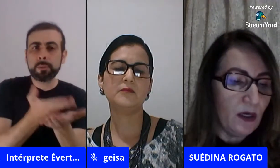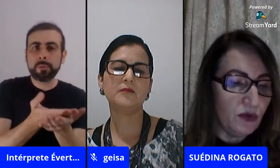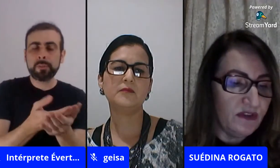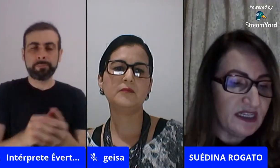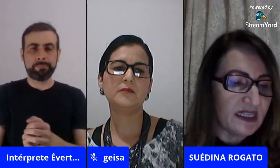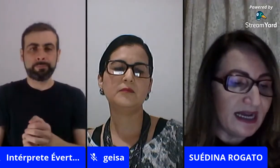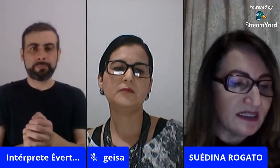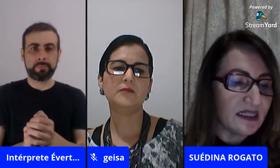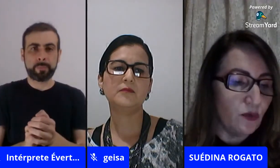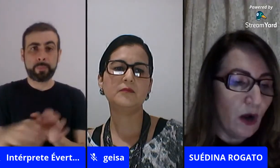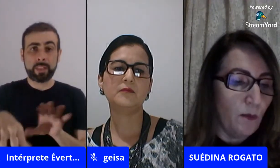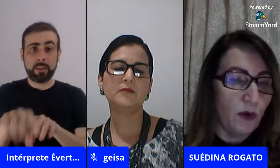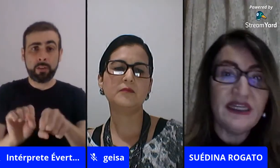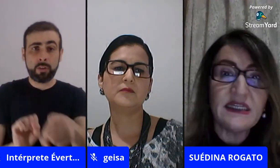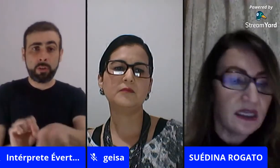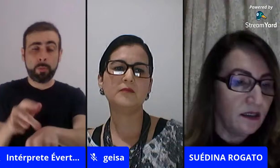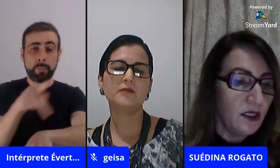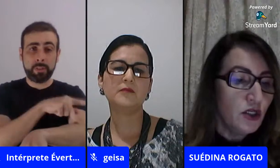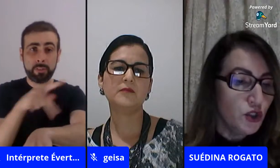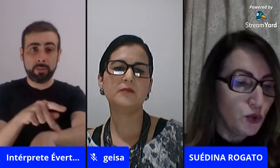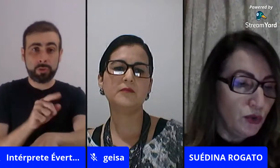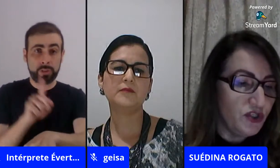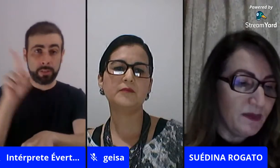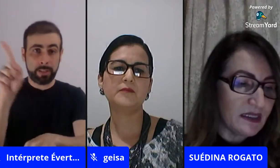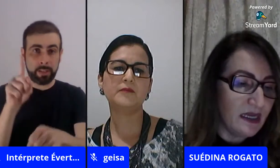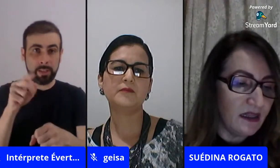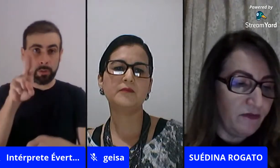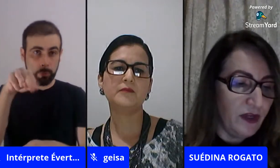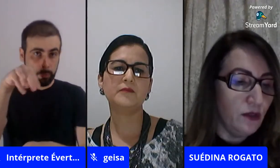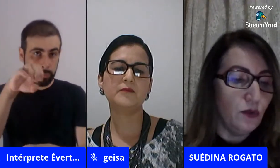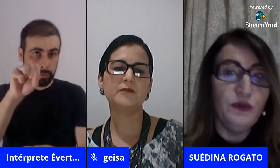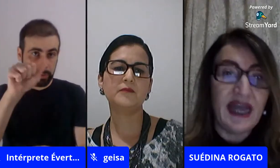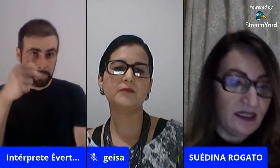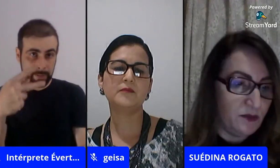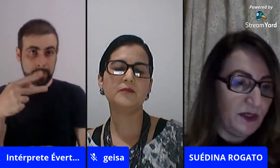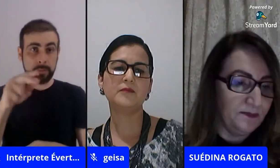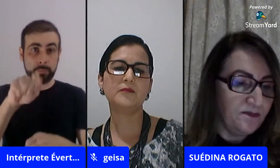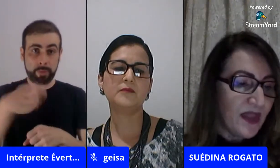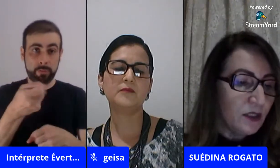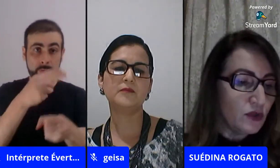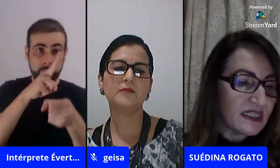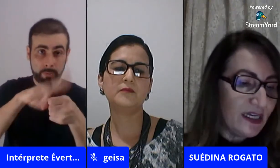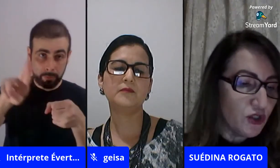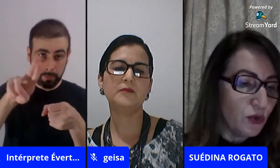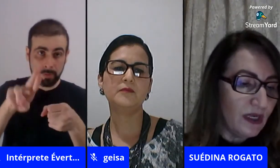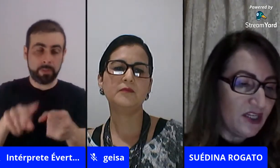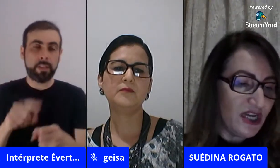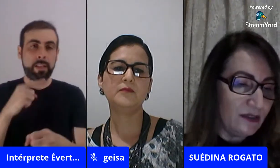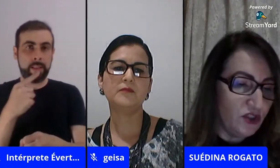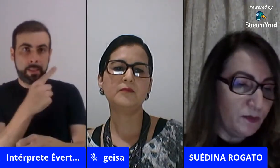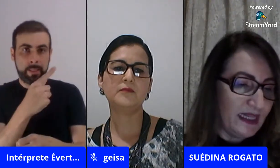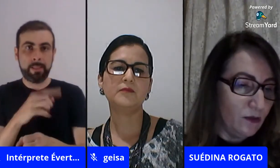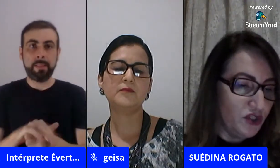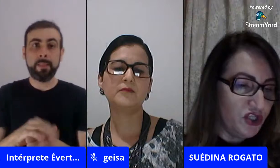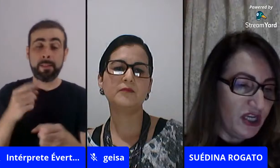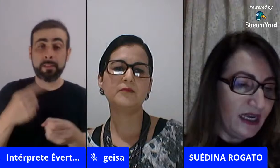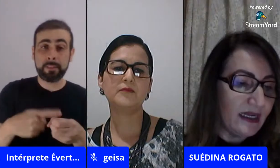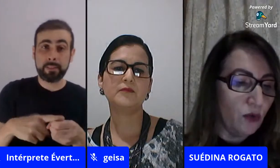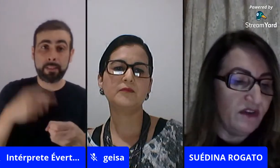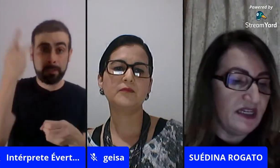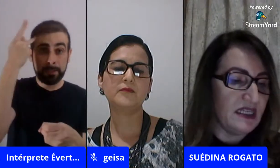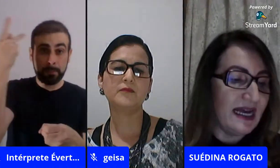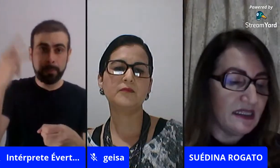pedagogia pela Universidade Estadual Paulista, Júlio de Mesquita Filho, Unesp, docente do colegiado de